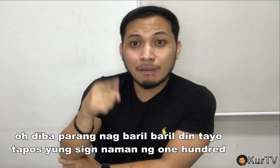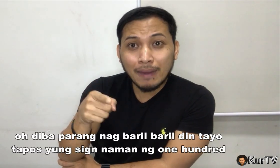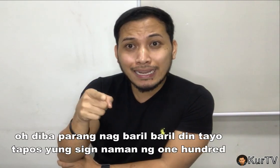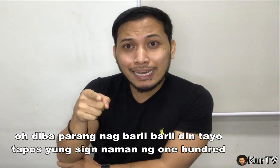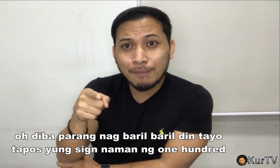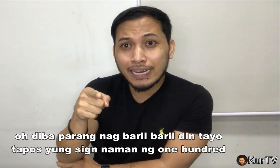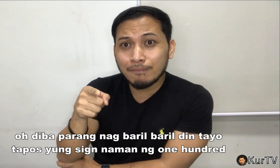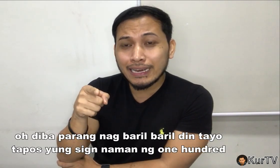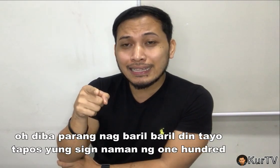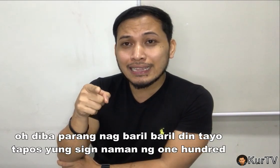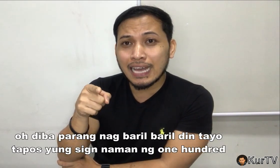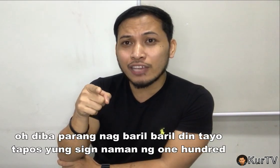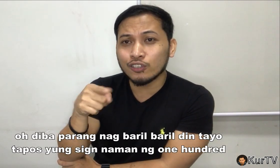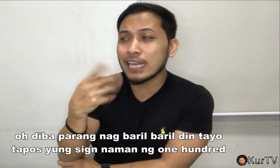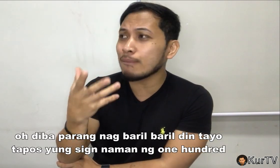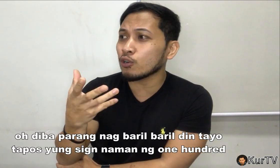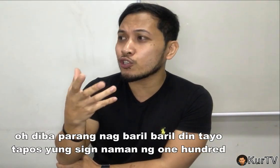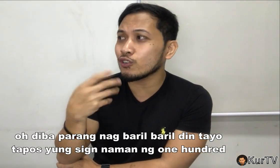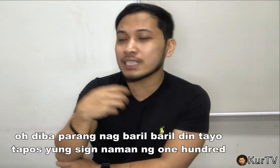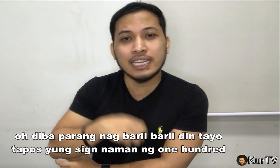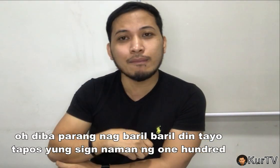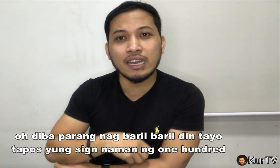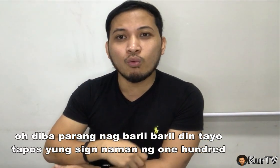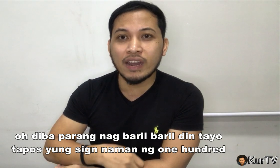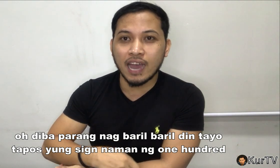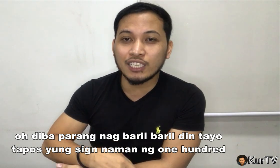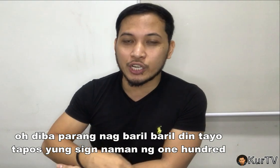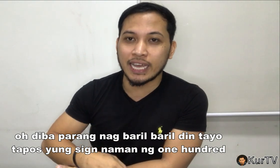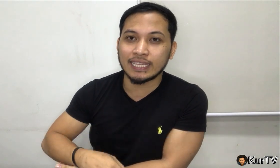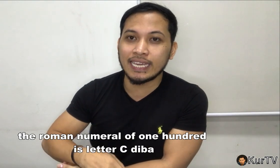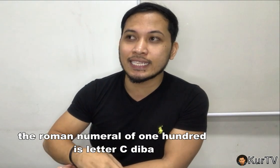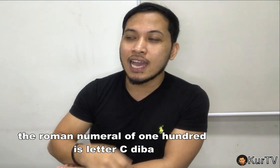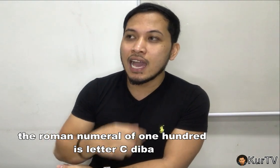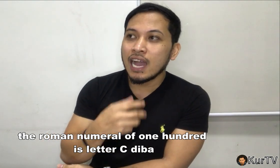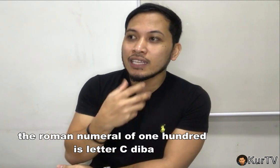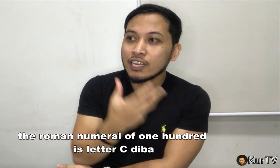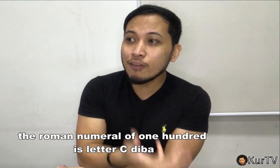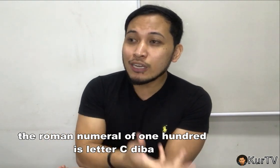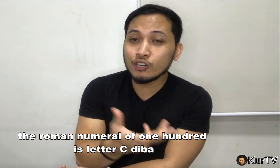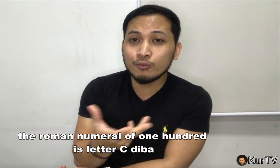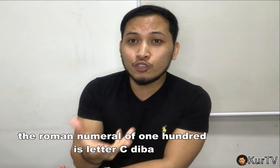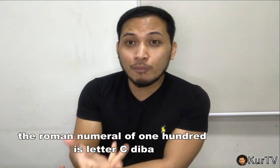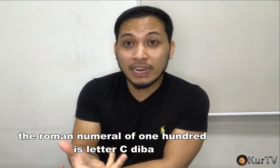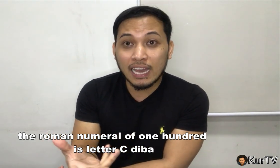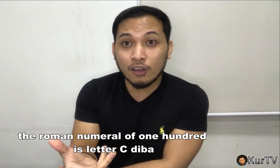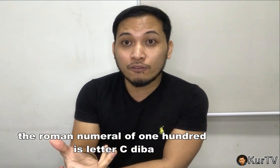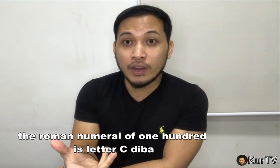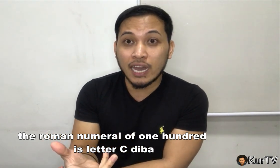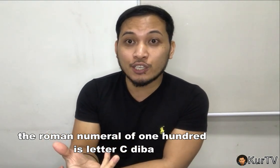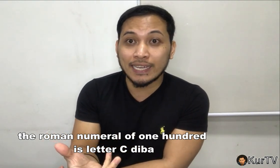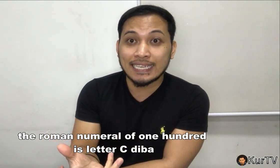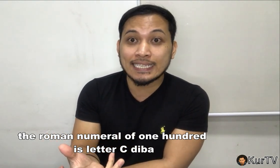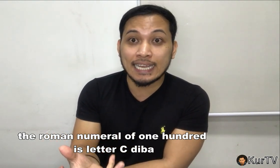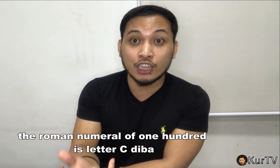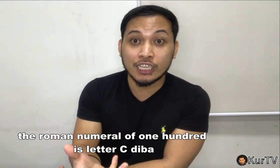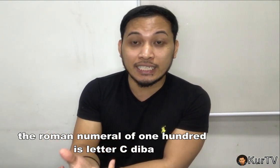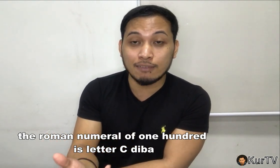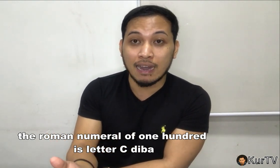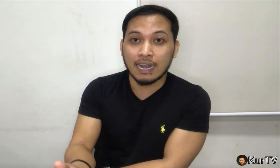O diba parang nagbaril-baril din tayo tapos yung sign naman ng 100 is the normal numeral of 100 is letter C, diba?